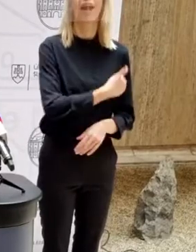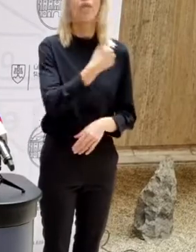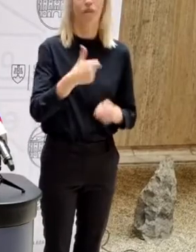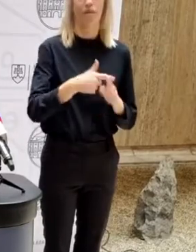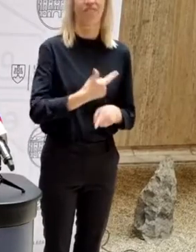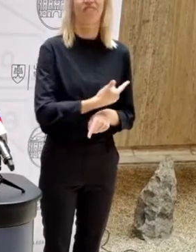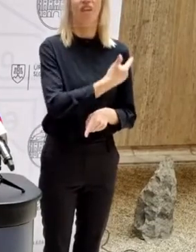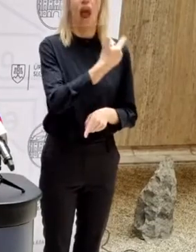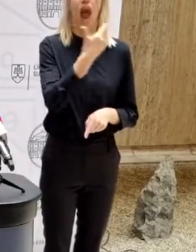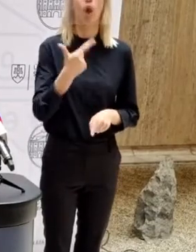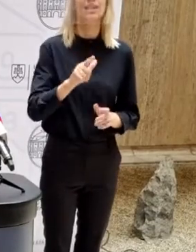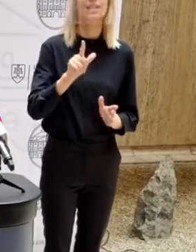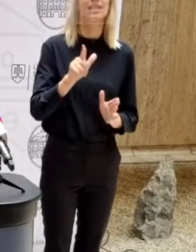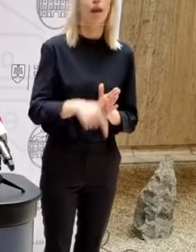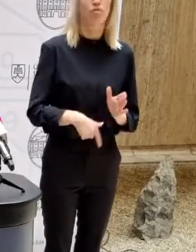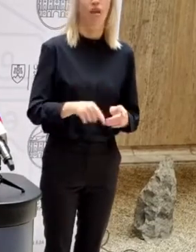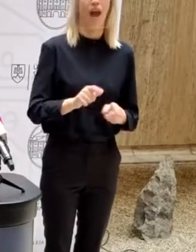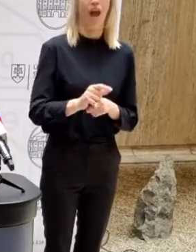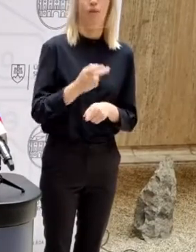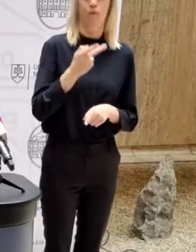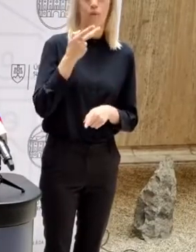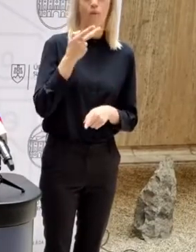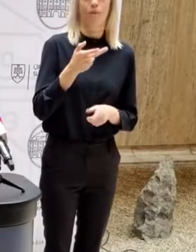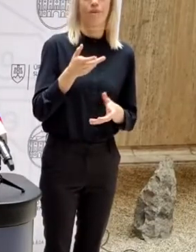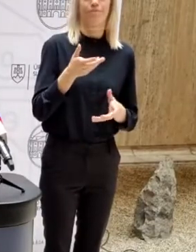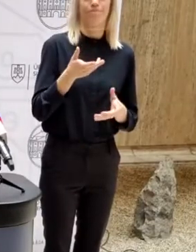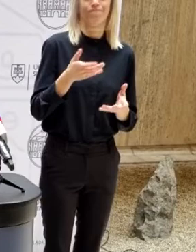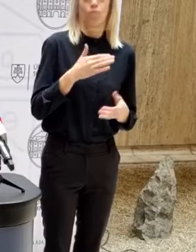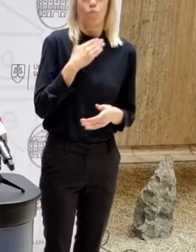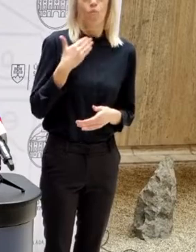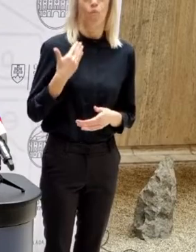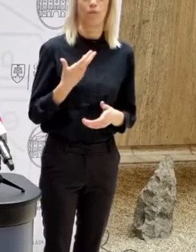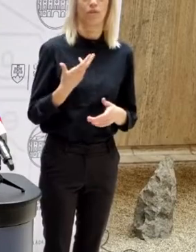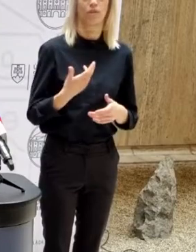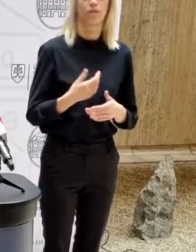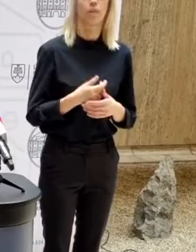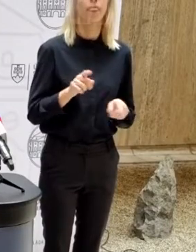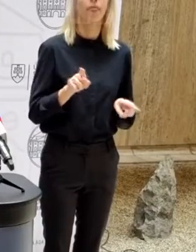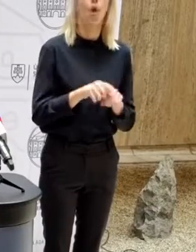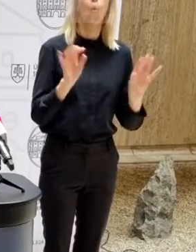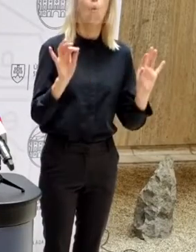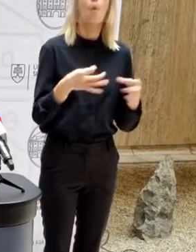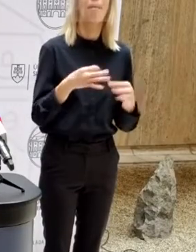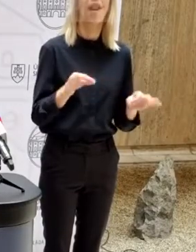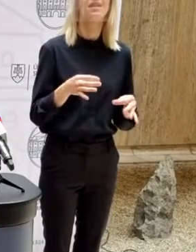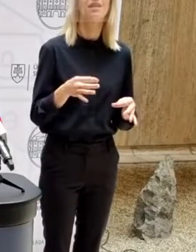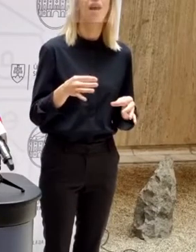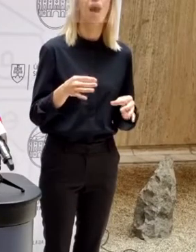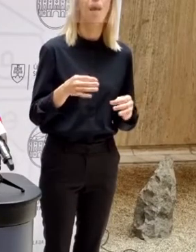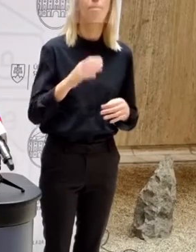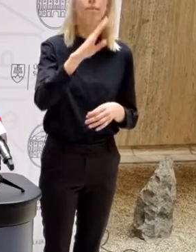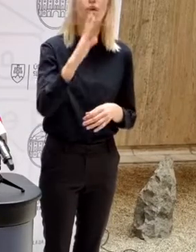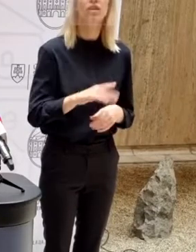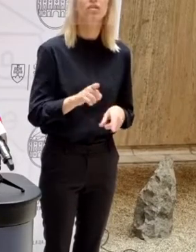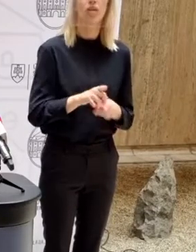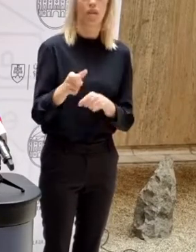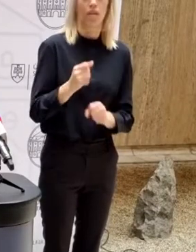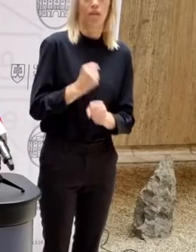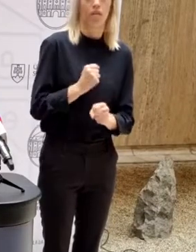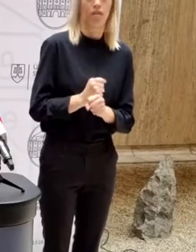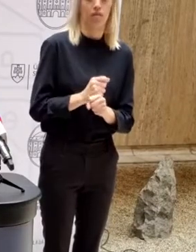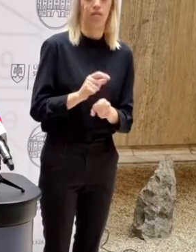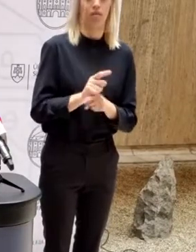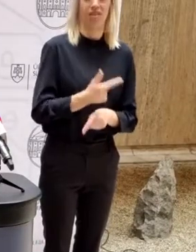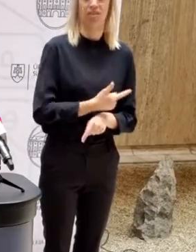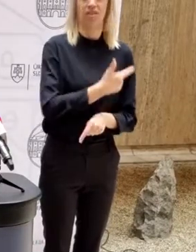veľmi cítiť. Takisto je to aj v prípade týchto budúcich umeleckých profesí, ktoré sa teda na svoje pôsobenie prípravujú, kde tie dva